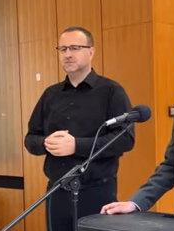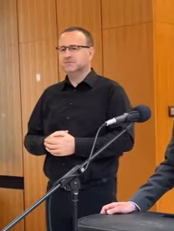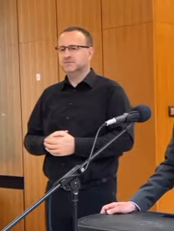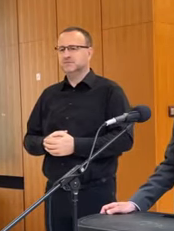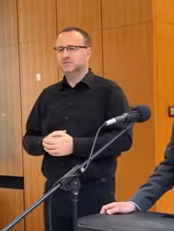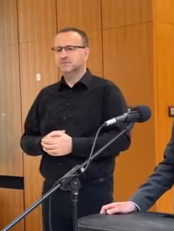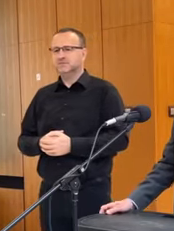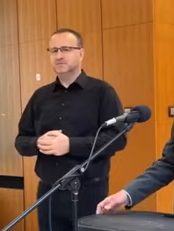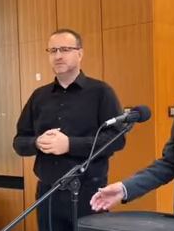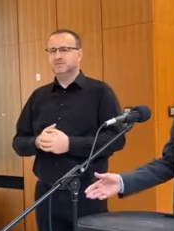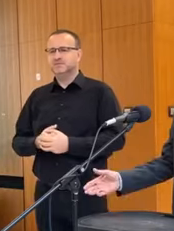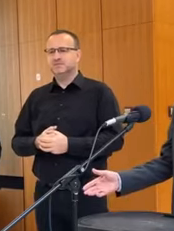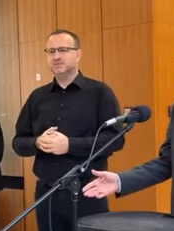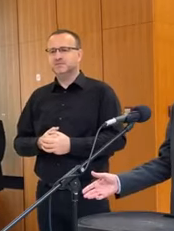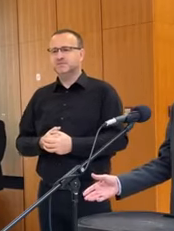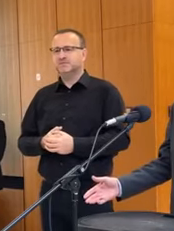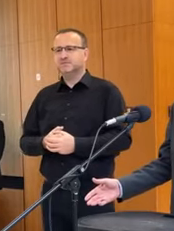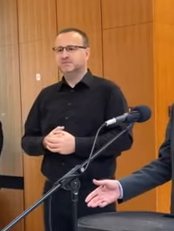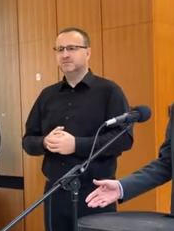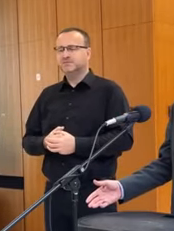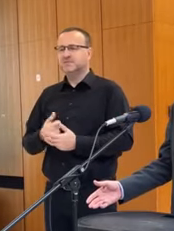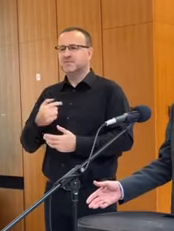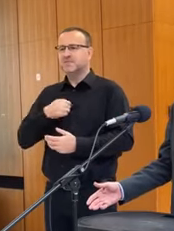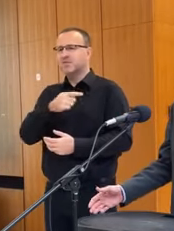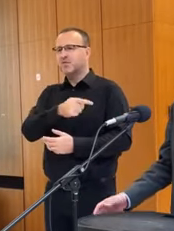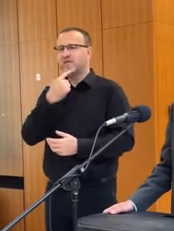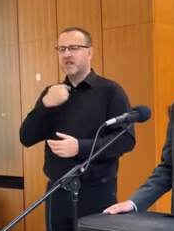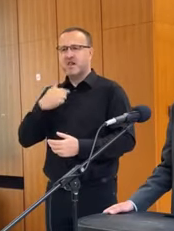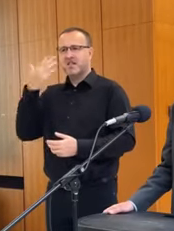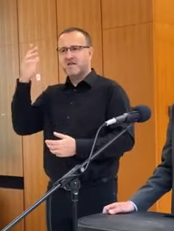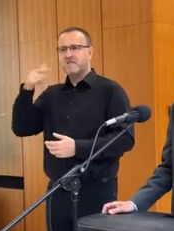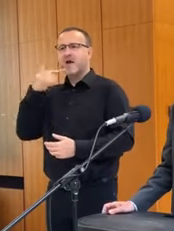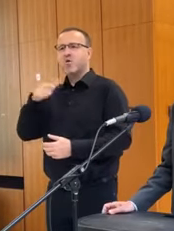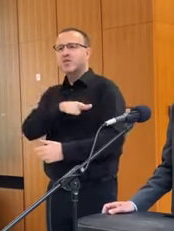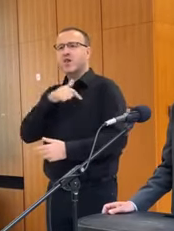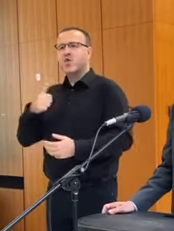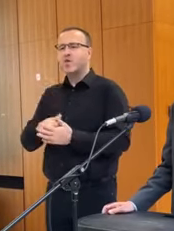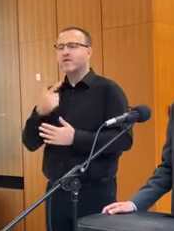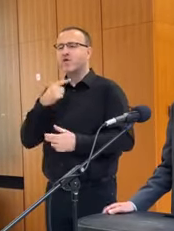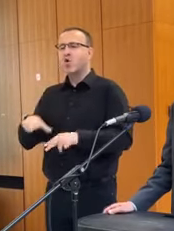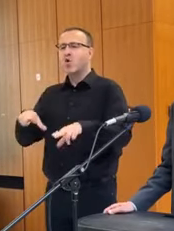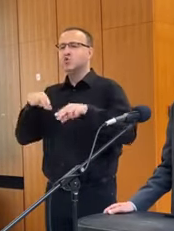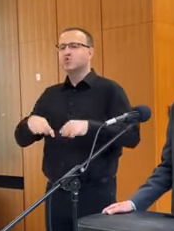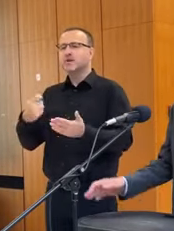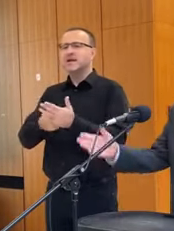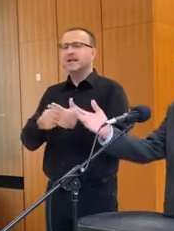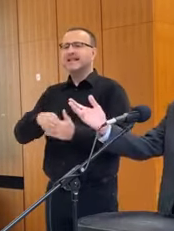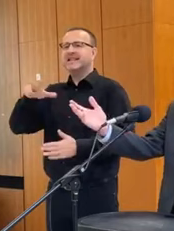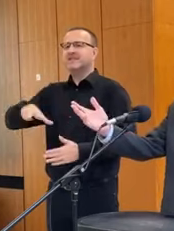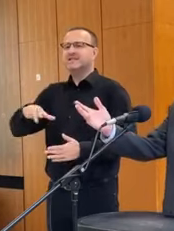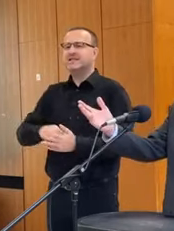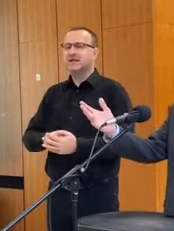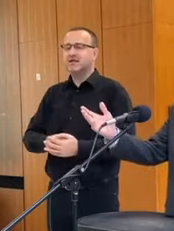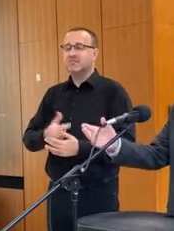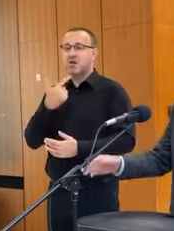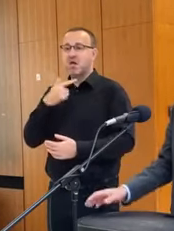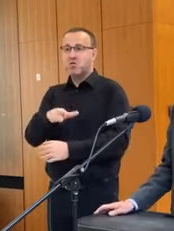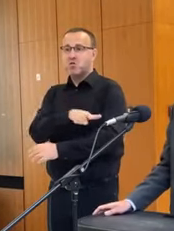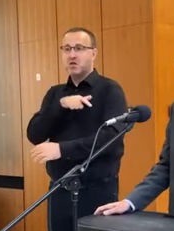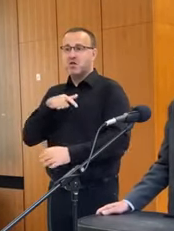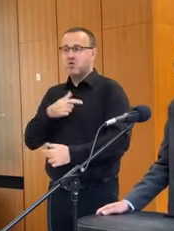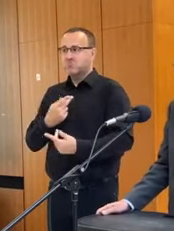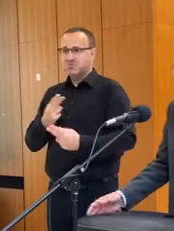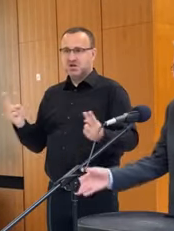Dovidenia. A vlastne navýšte, ja neviem, ako dlho budem. Ale ani neviem, ako dlho budem. Lebo keď hovorí túto, že